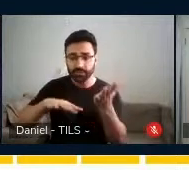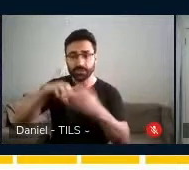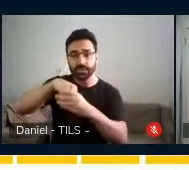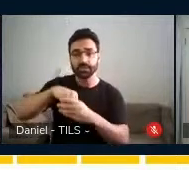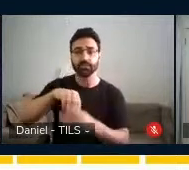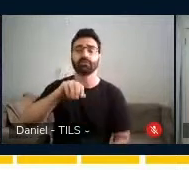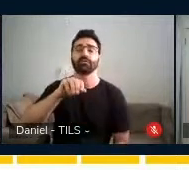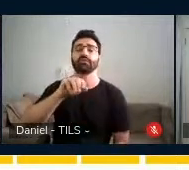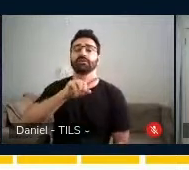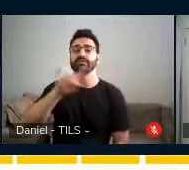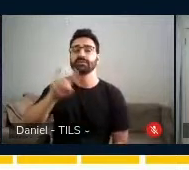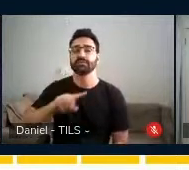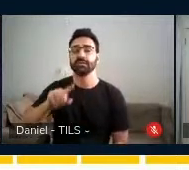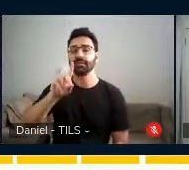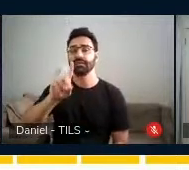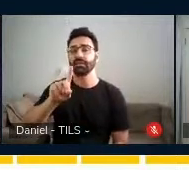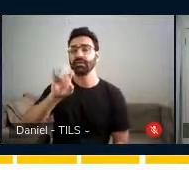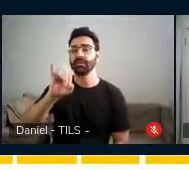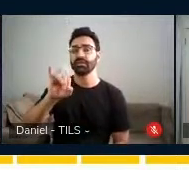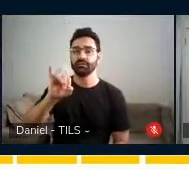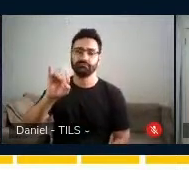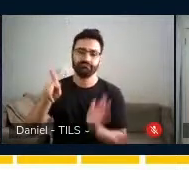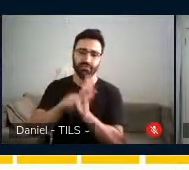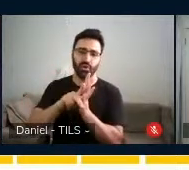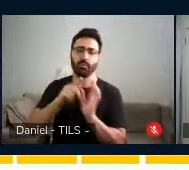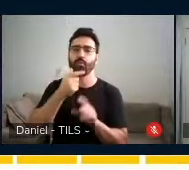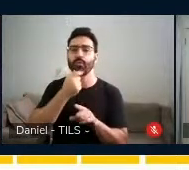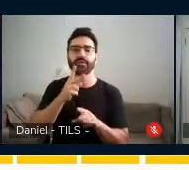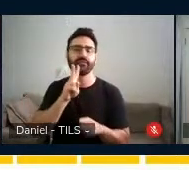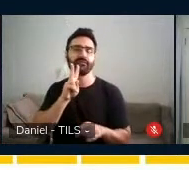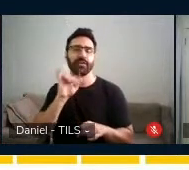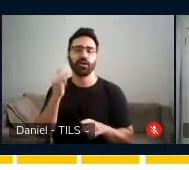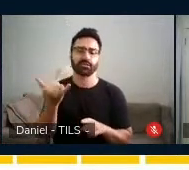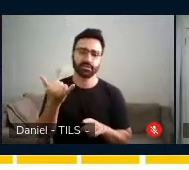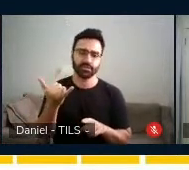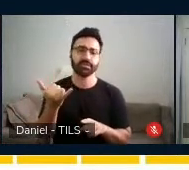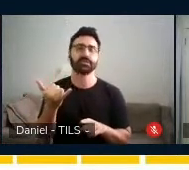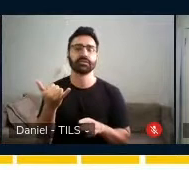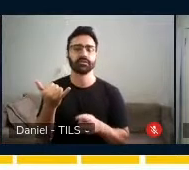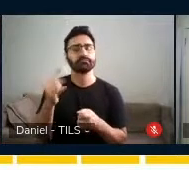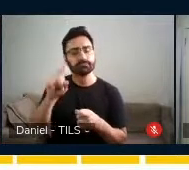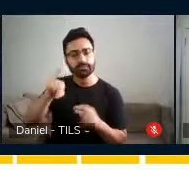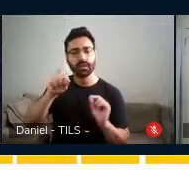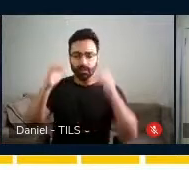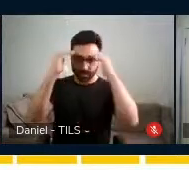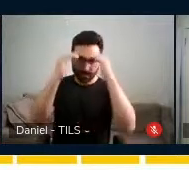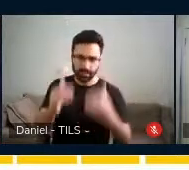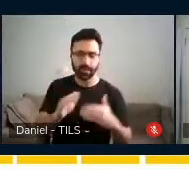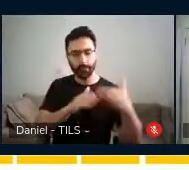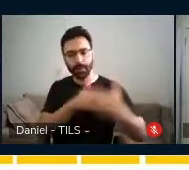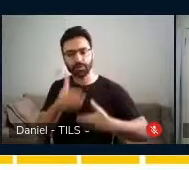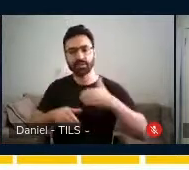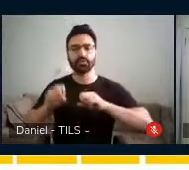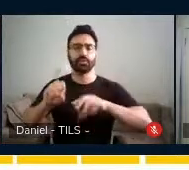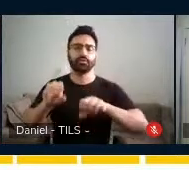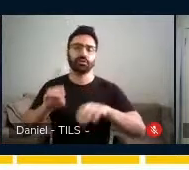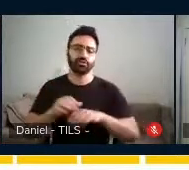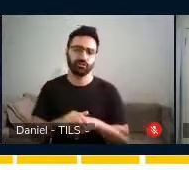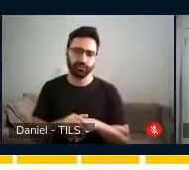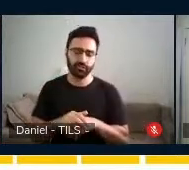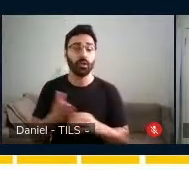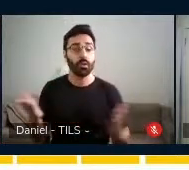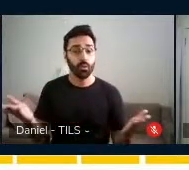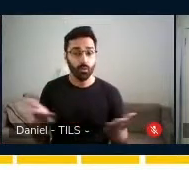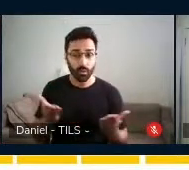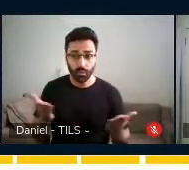zona de desenvolvimento iminente que Vigotsky fala, que é considerar processos educativos que, em colaboração, hoje,